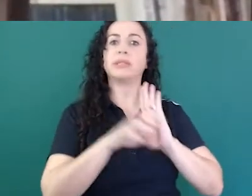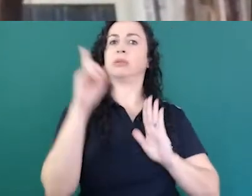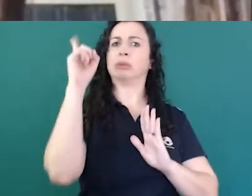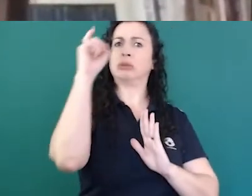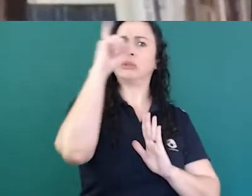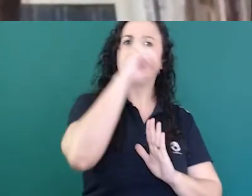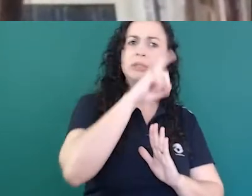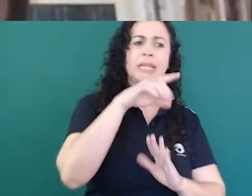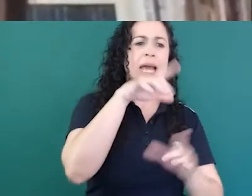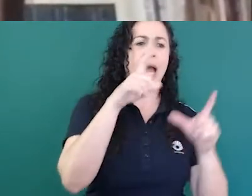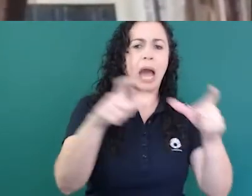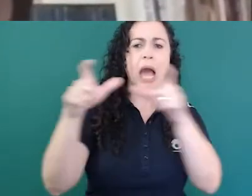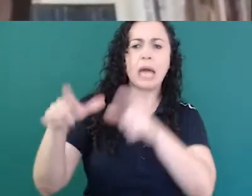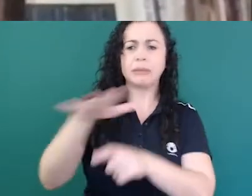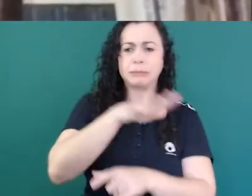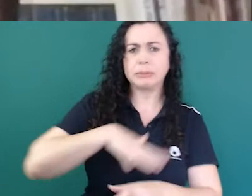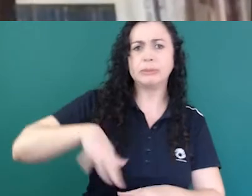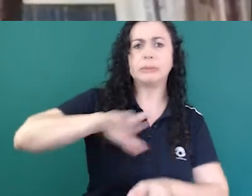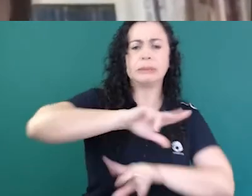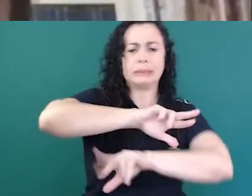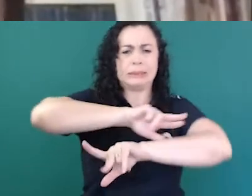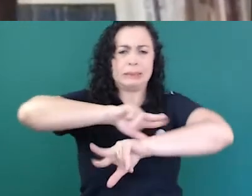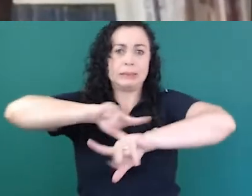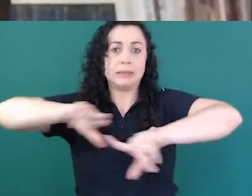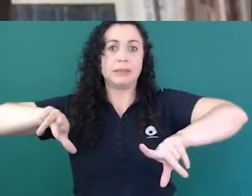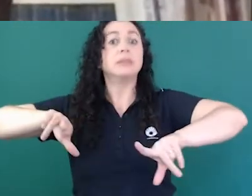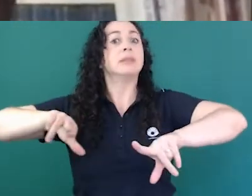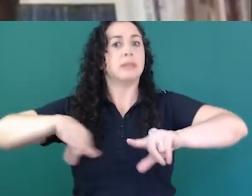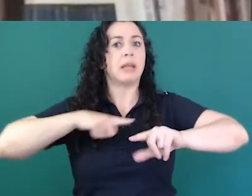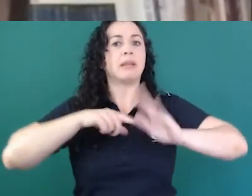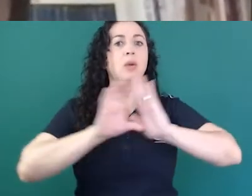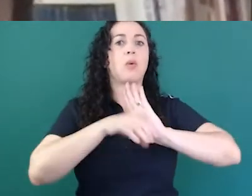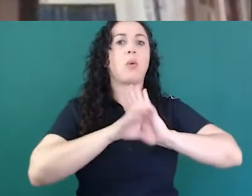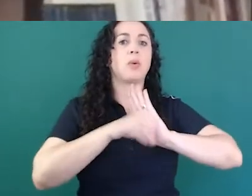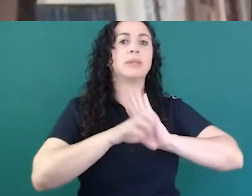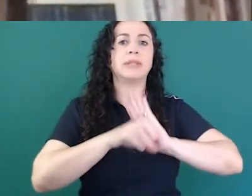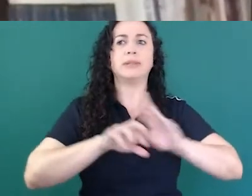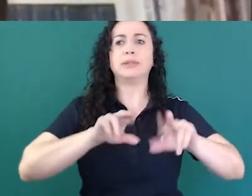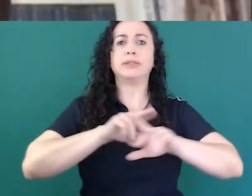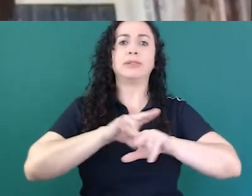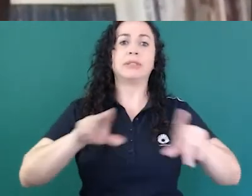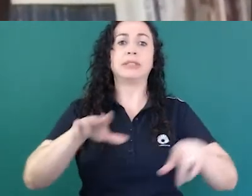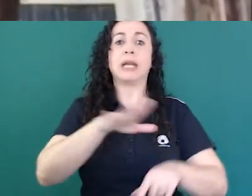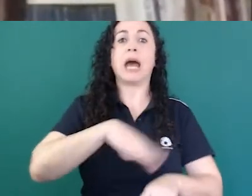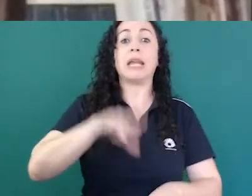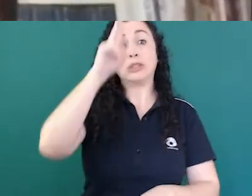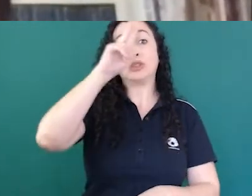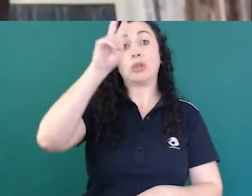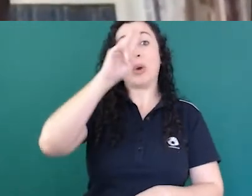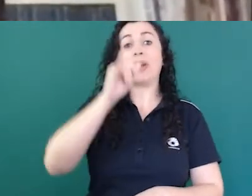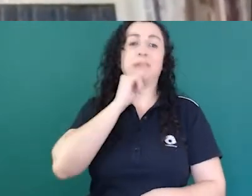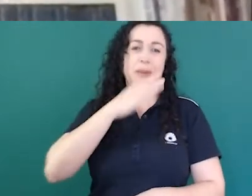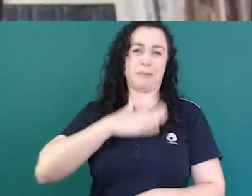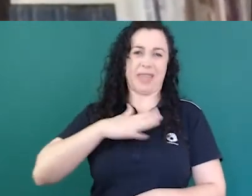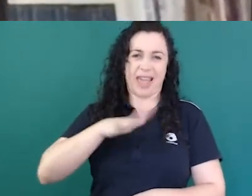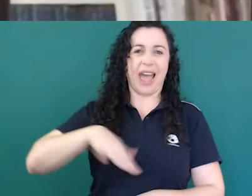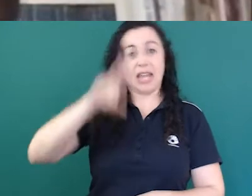imaginar que vários conceitos da área de história onde eu atuo ou mesmo da área de linguística ou mesmo da área de